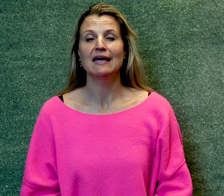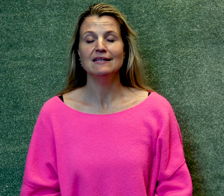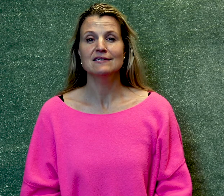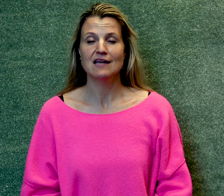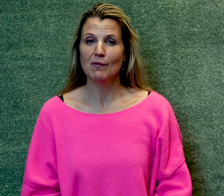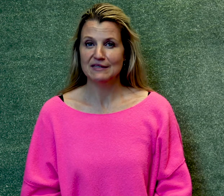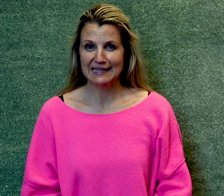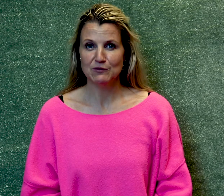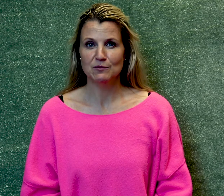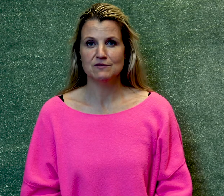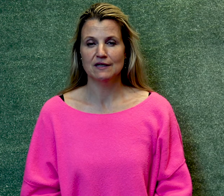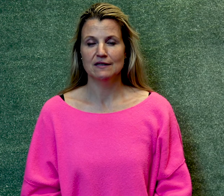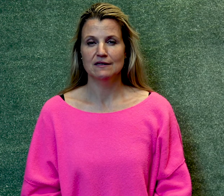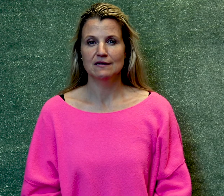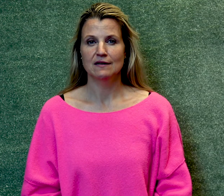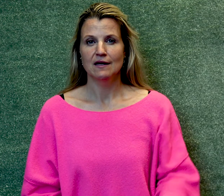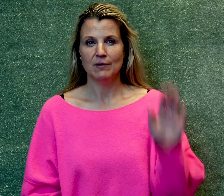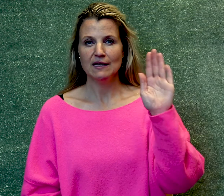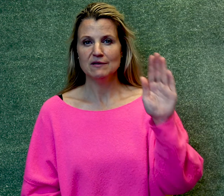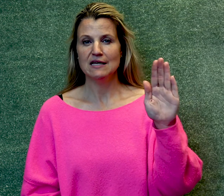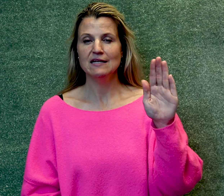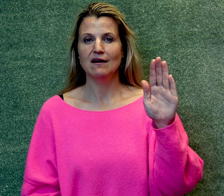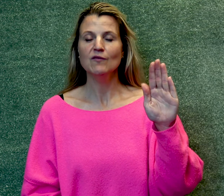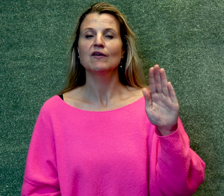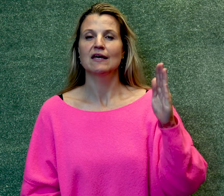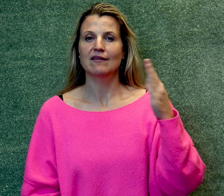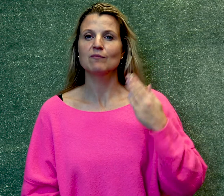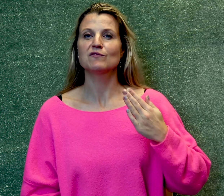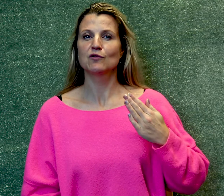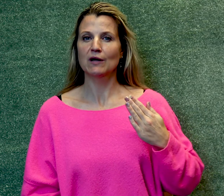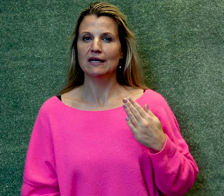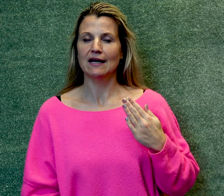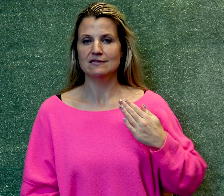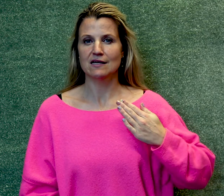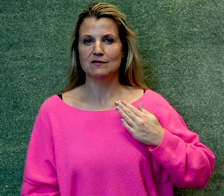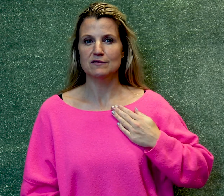1 samen met ritme nummer 2. Oké, met één hand het ritme van nummer 1 aan te geven.